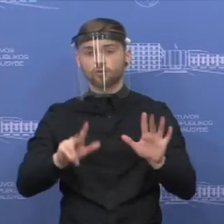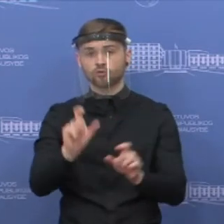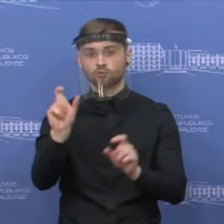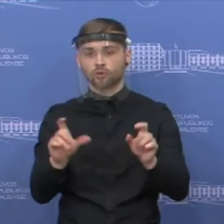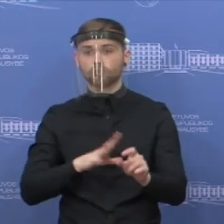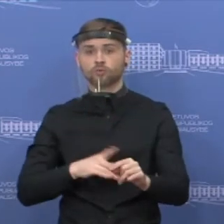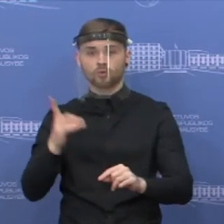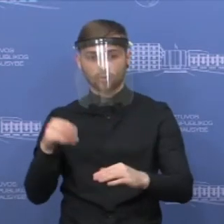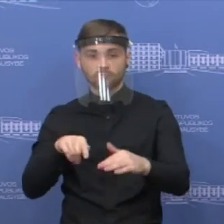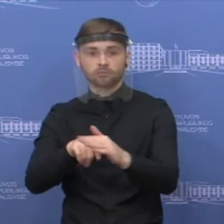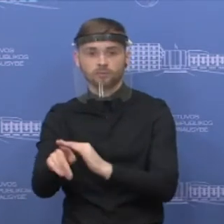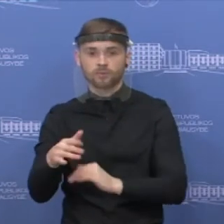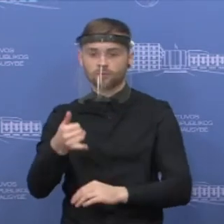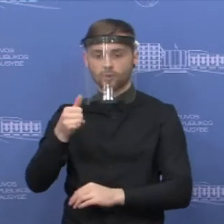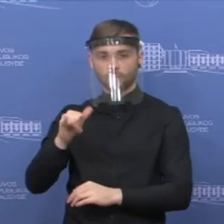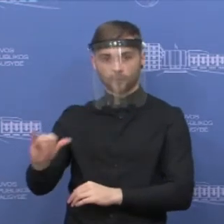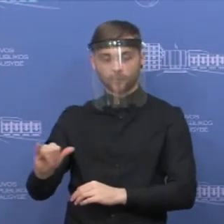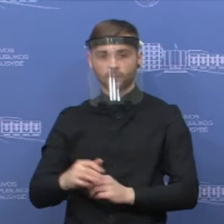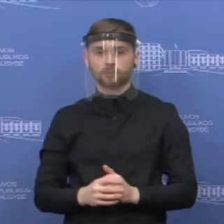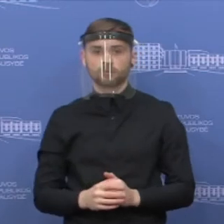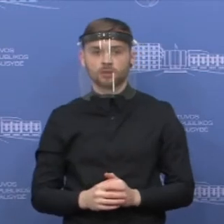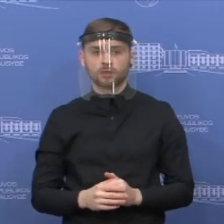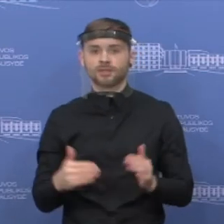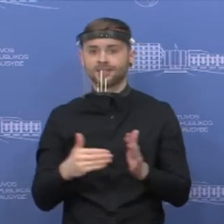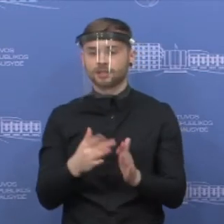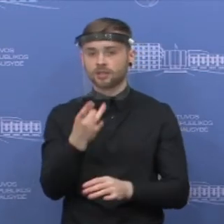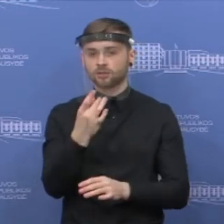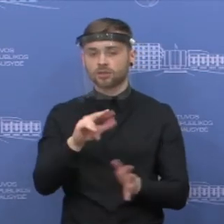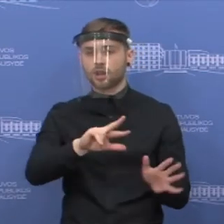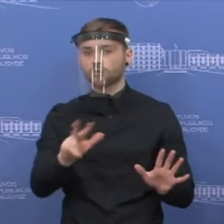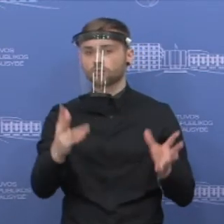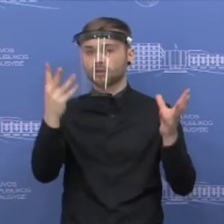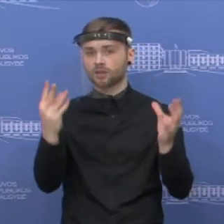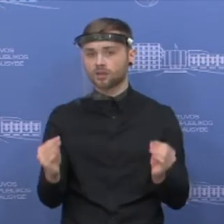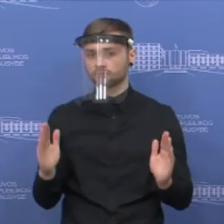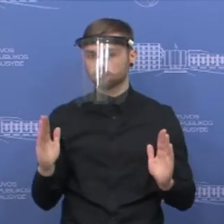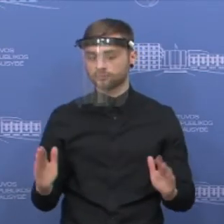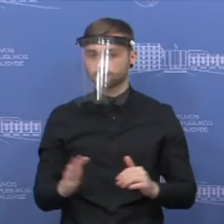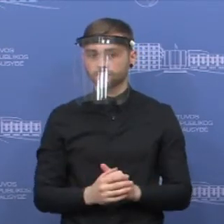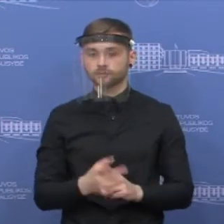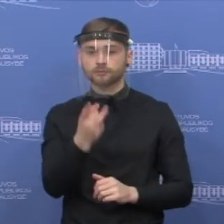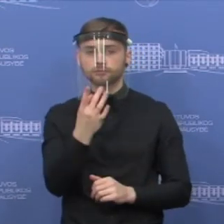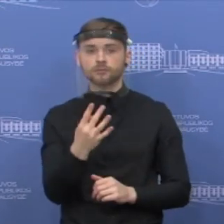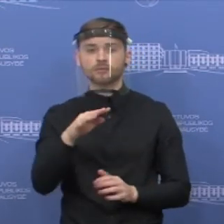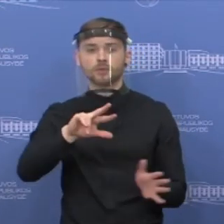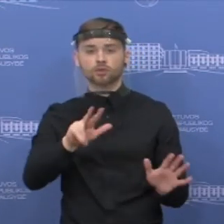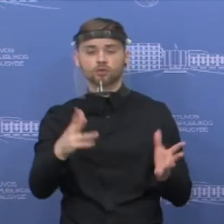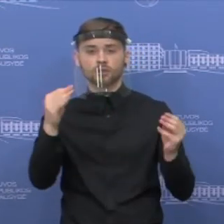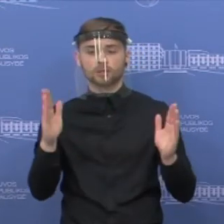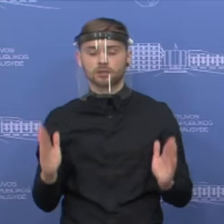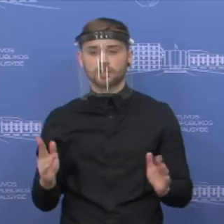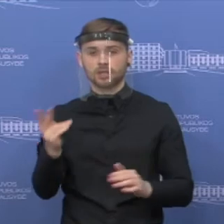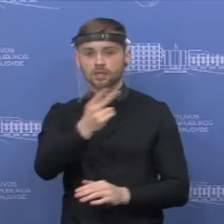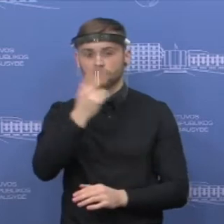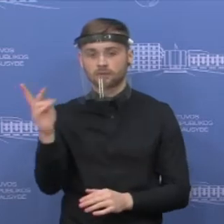asmenis. Tai informacija iki Gegužės ketvirtos dienos. Kadangi nuo Gegužės ketvirtos dienos pribuojama Lietuvos